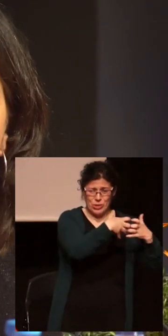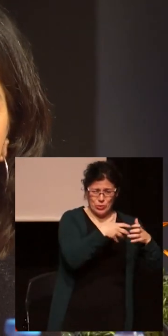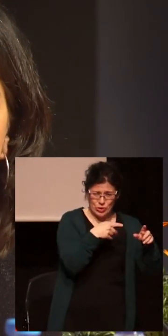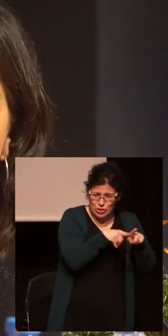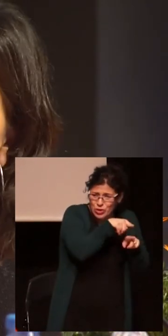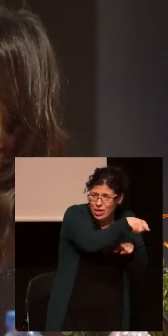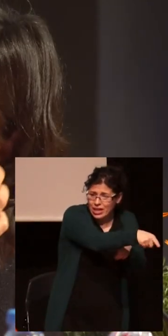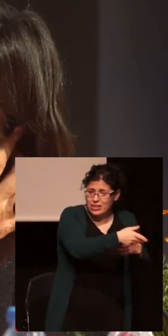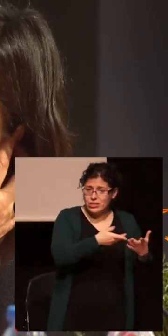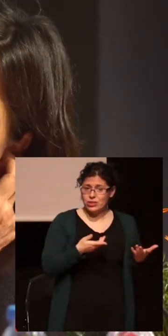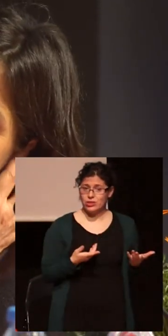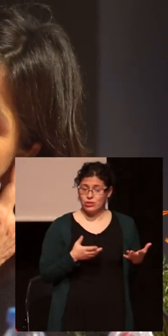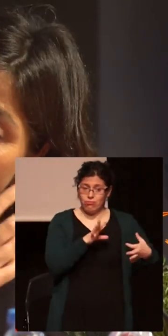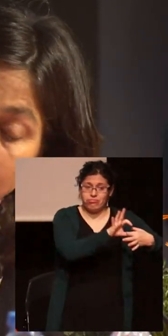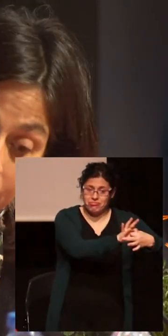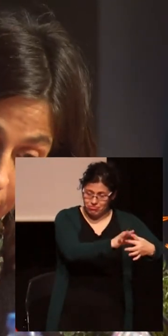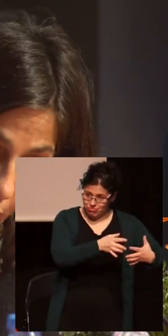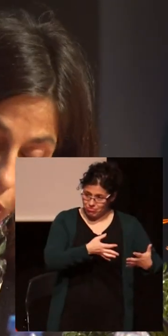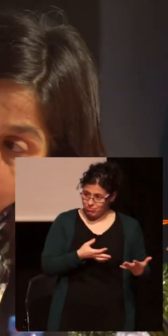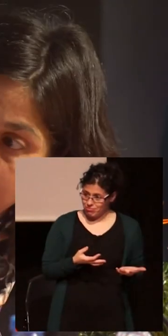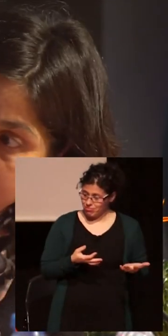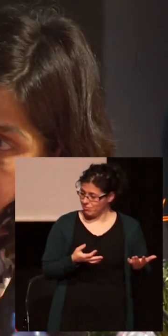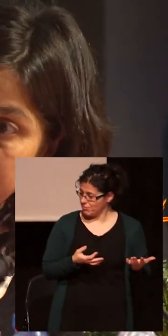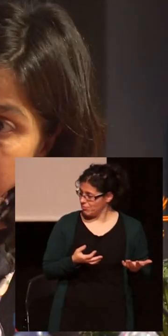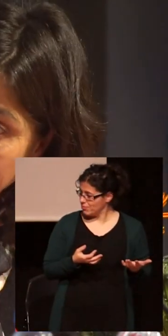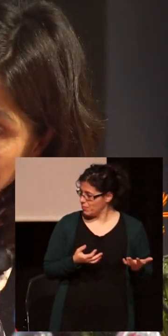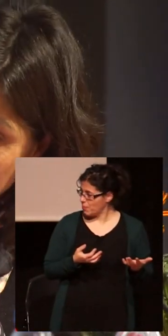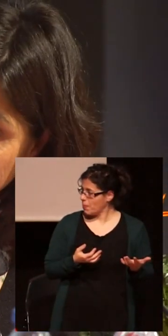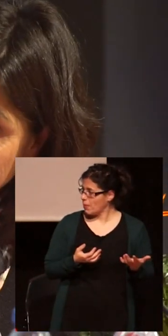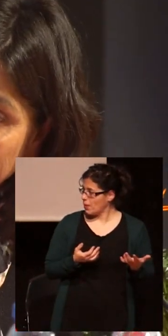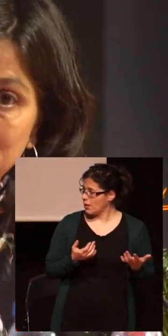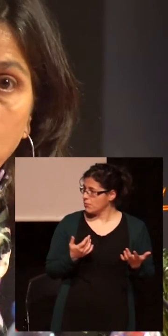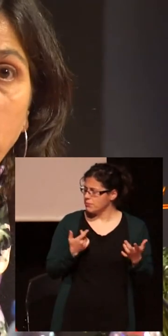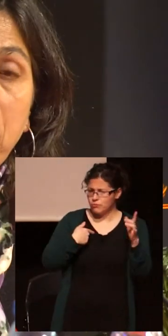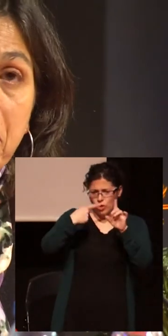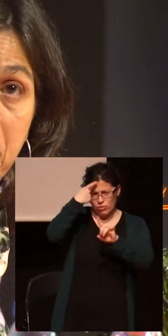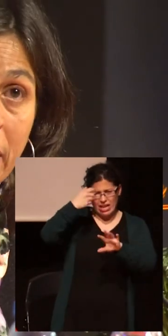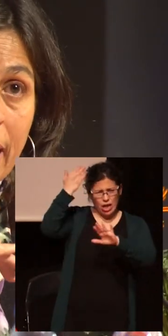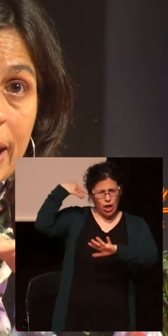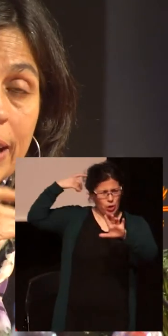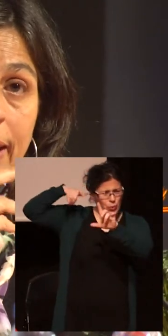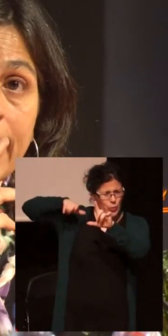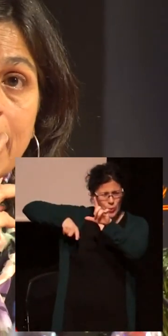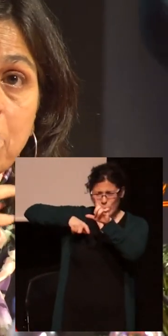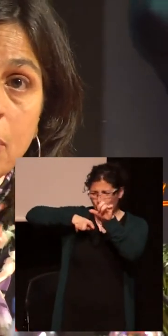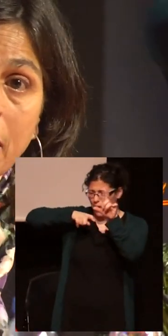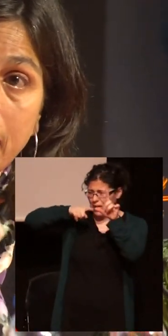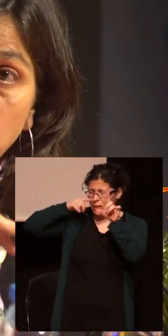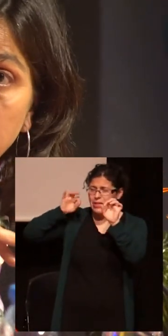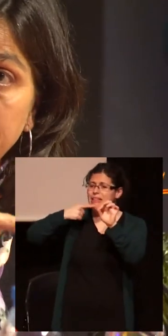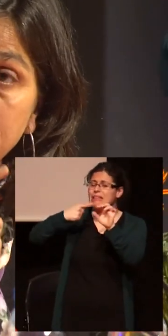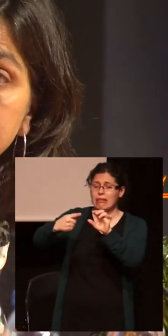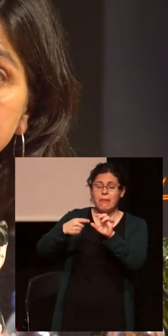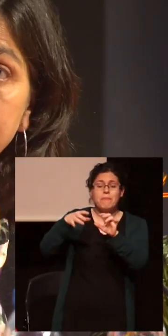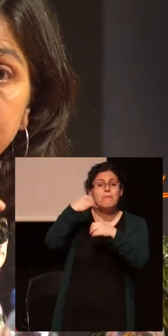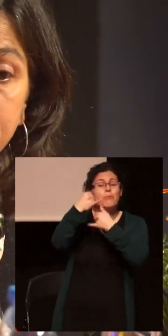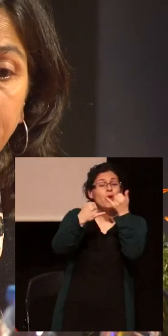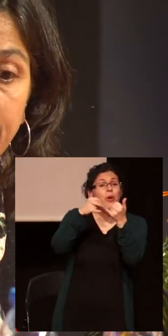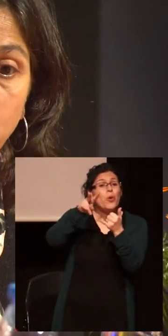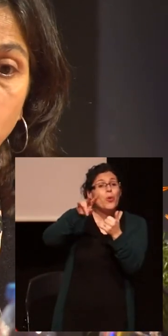Claro, había… Estoy recordando a Barbero, que también era como que el problema del VIH se generó